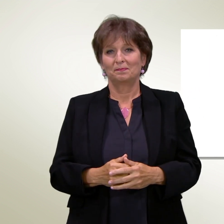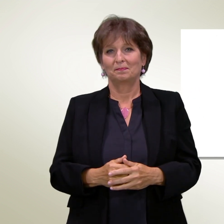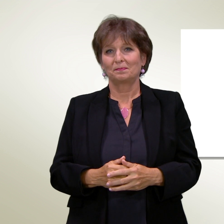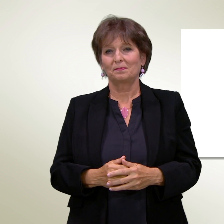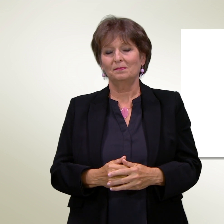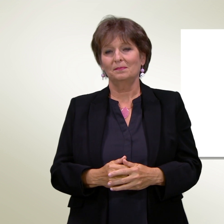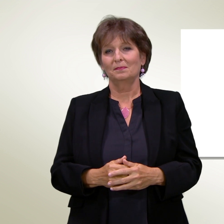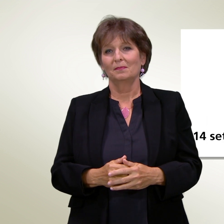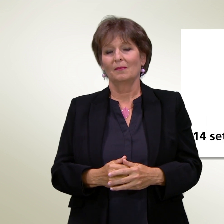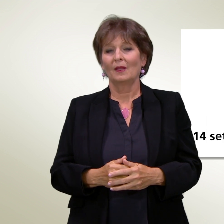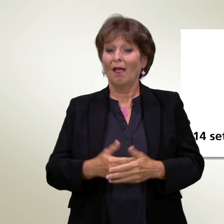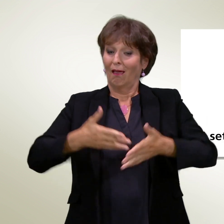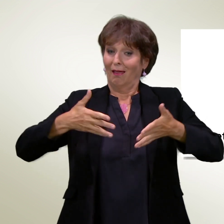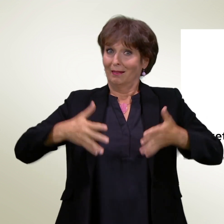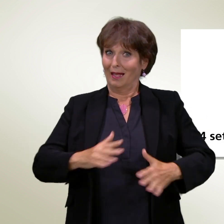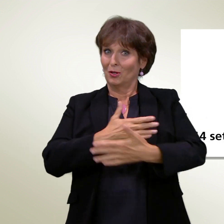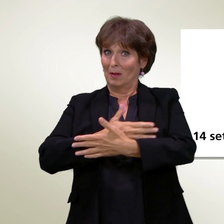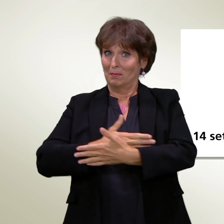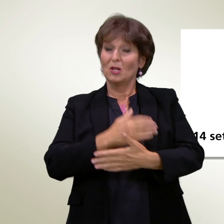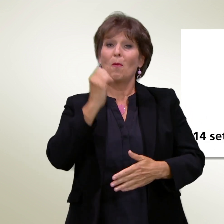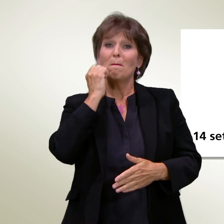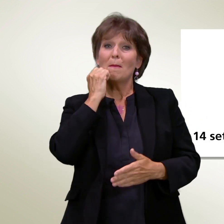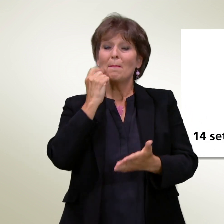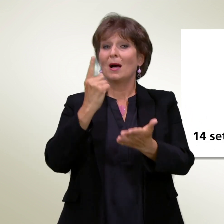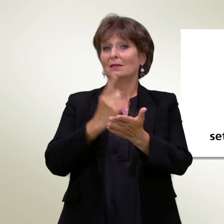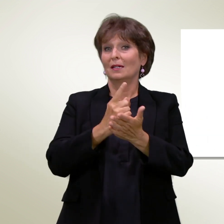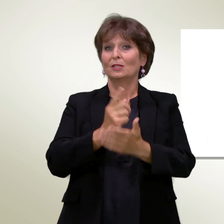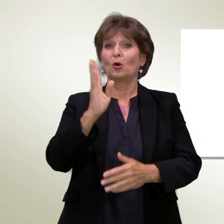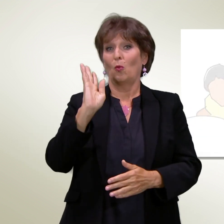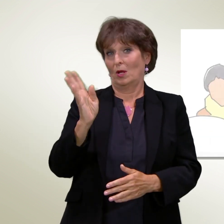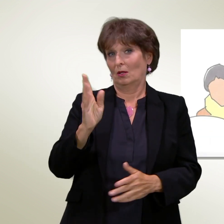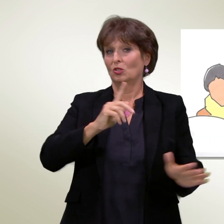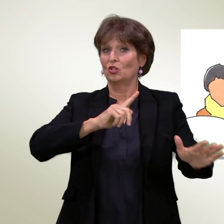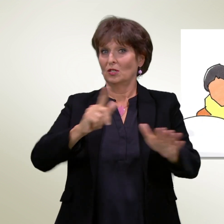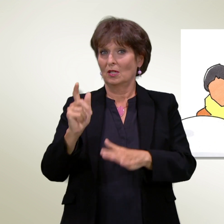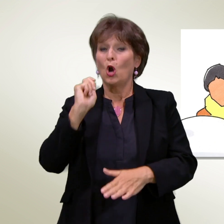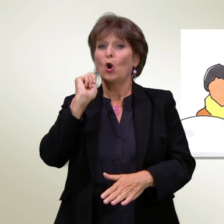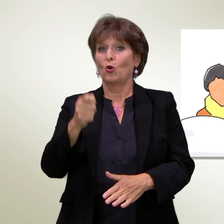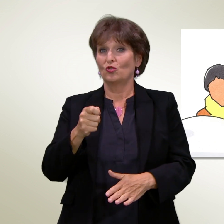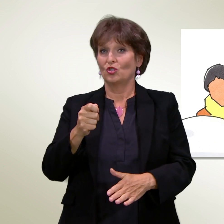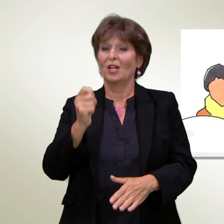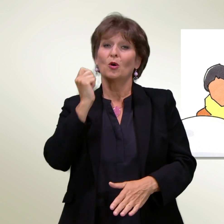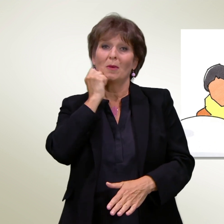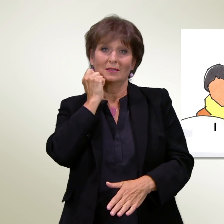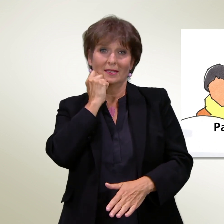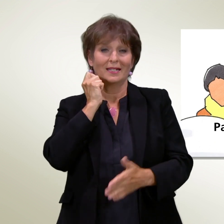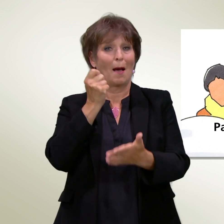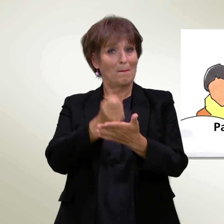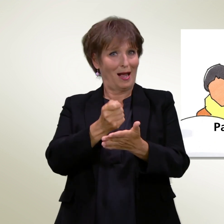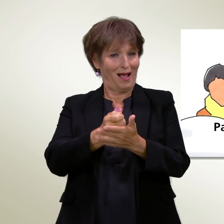nascita di un figlio, le mamme hanno diritto a quattordici settimane di congedo di maternità pagato. Attualmente, i papà hanno